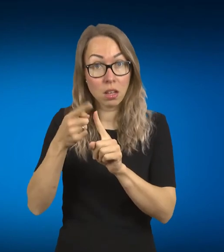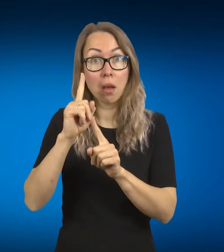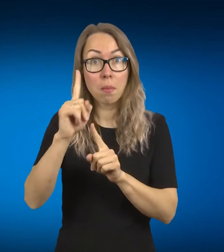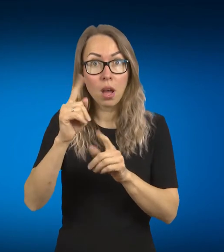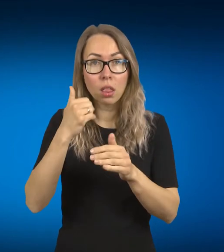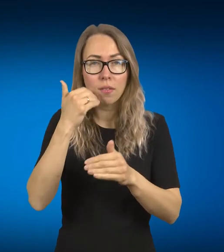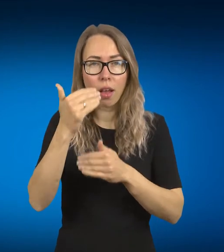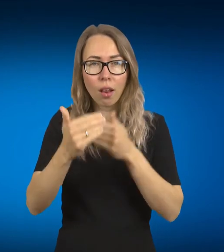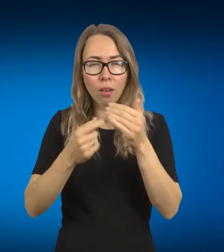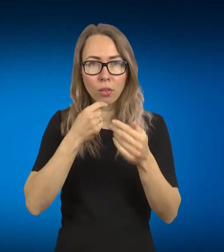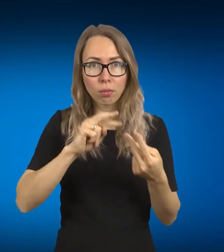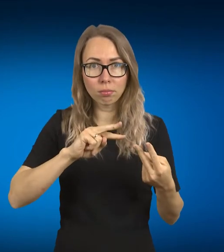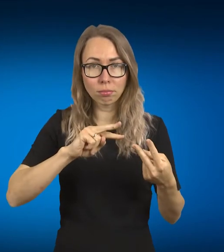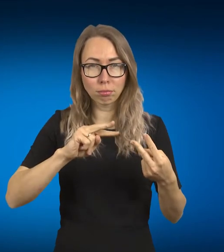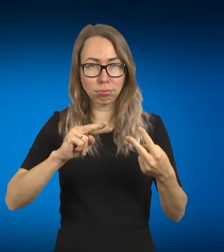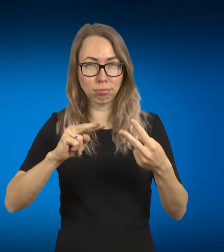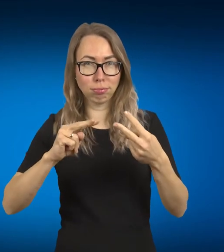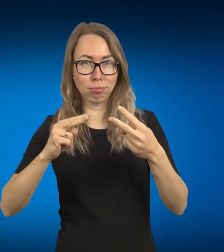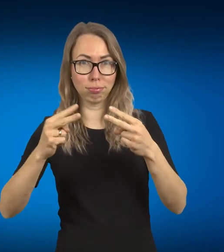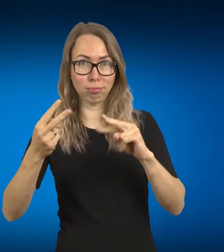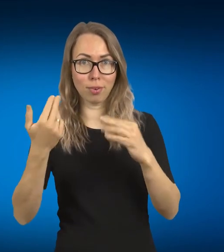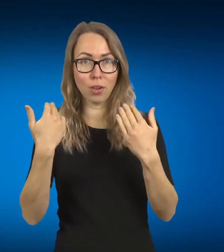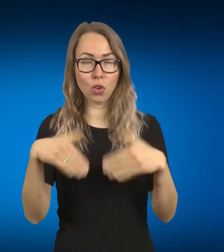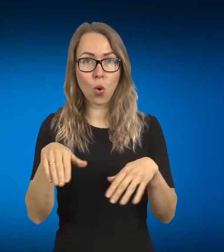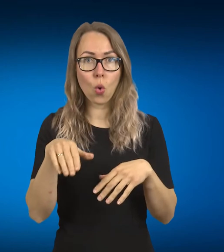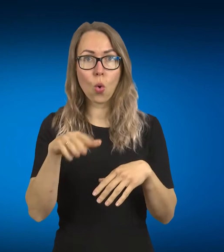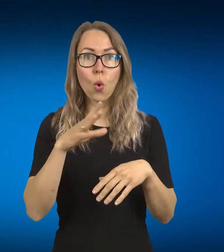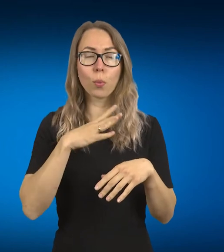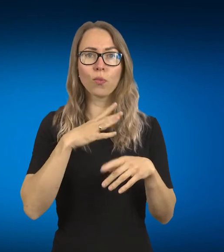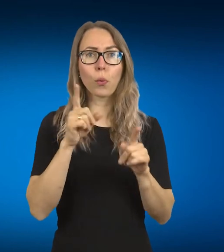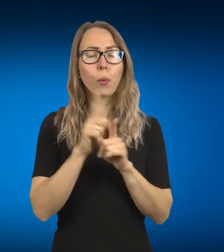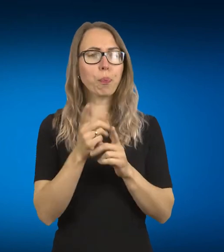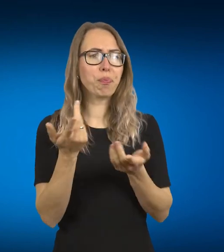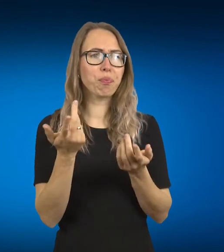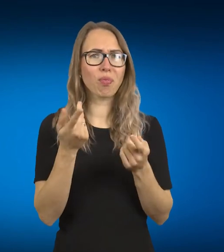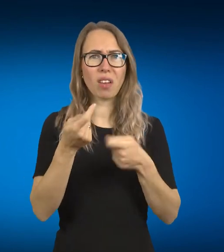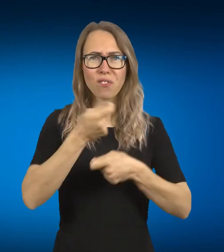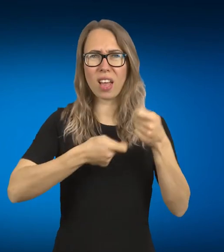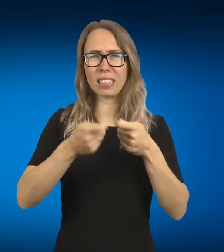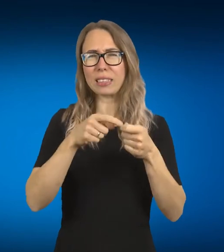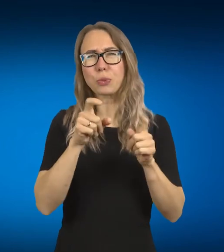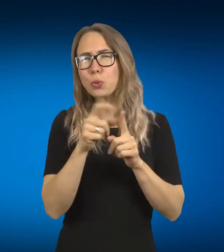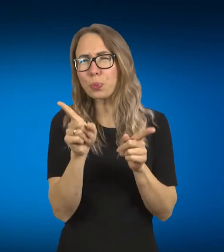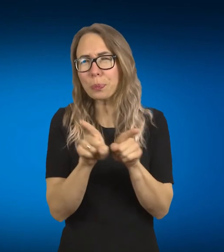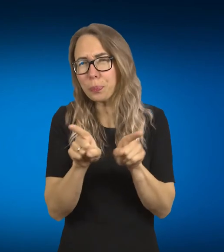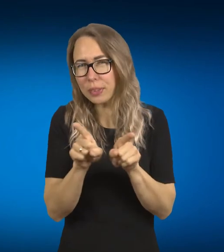transformavosi į labiau, vadinkim, komercinį, nebevijau to žodžio, kad tų